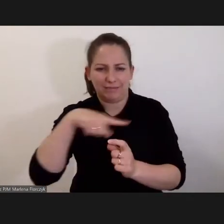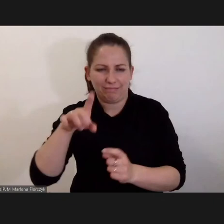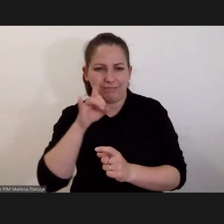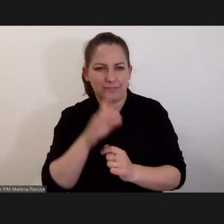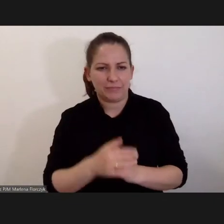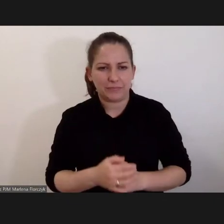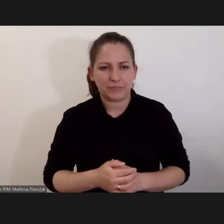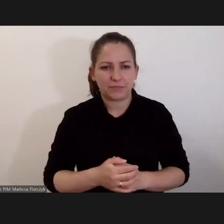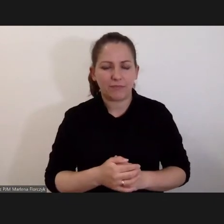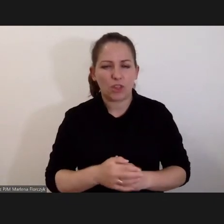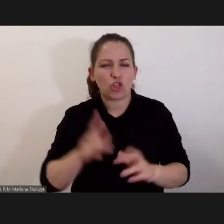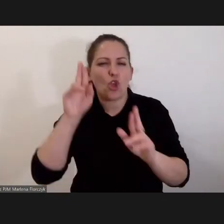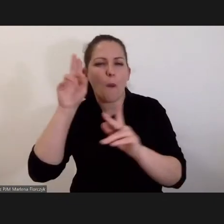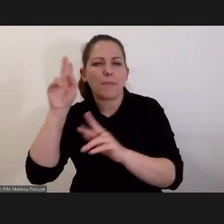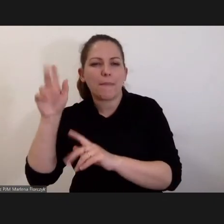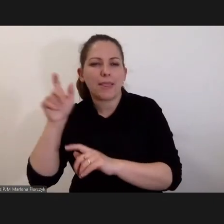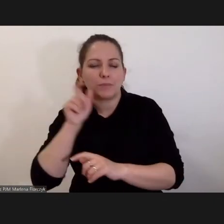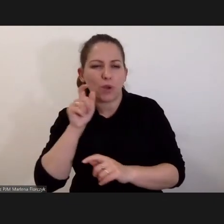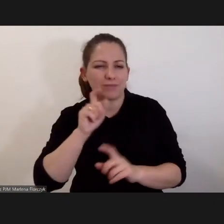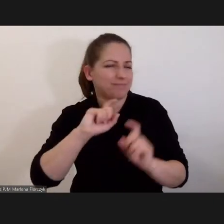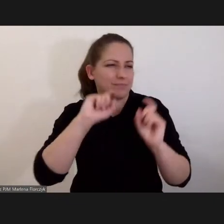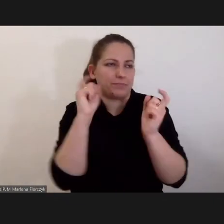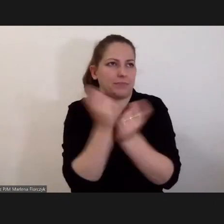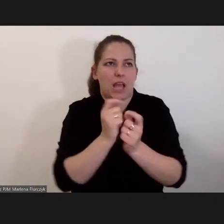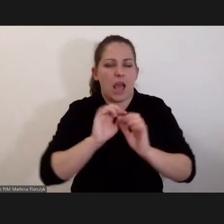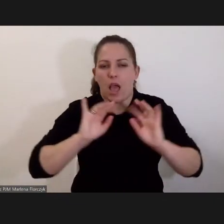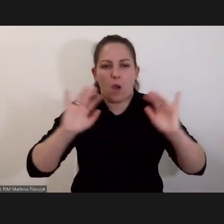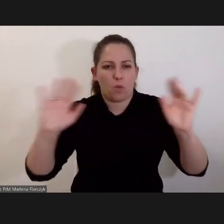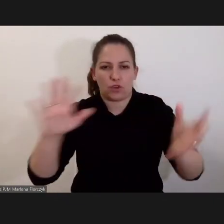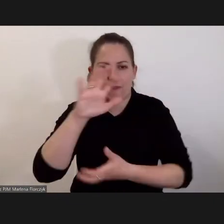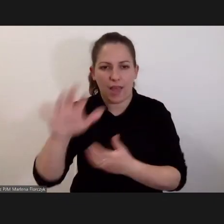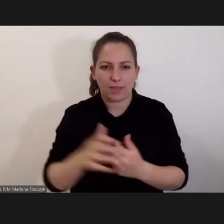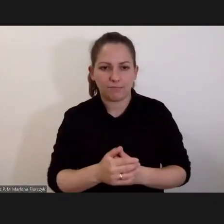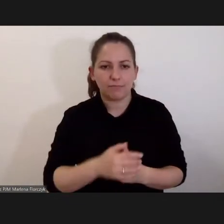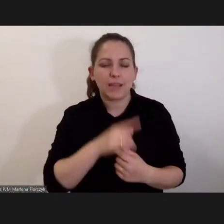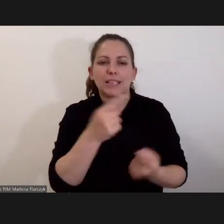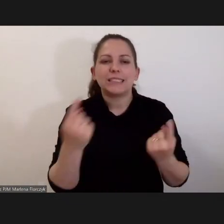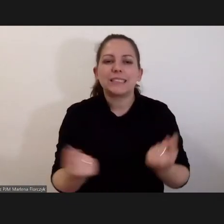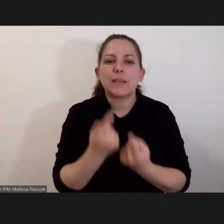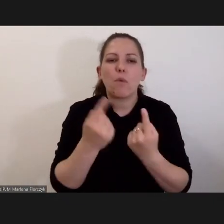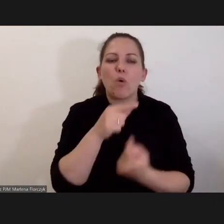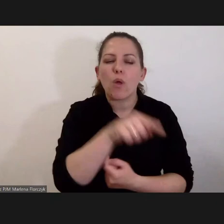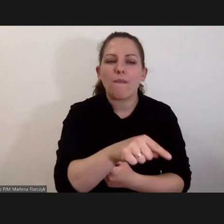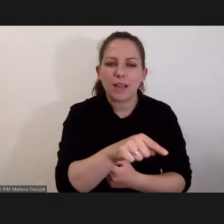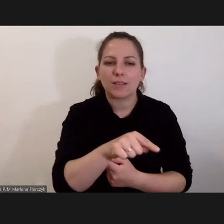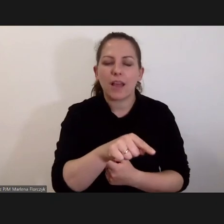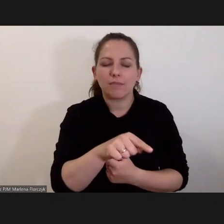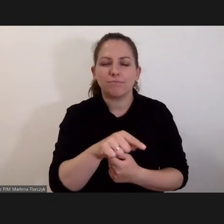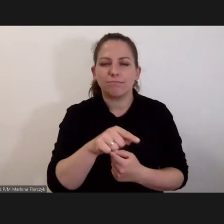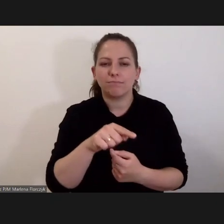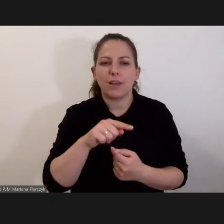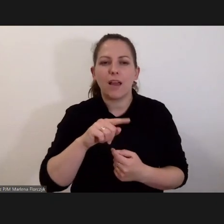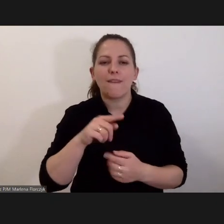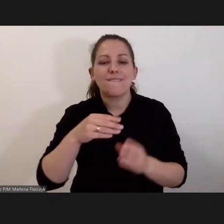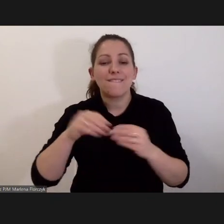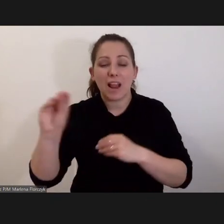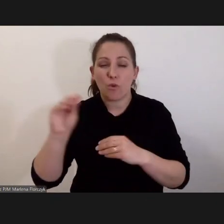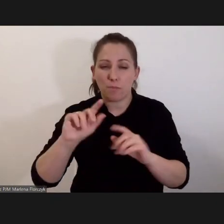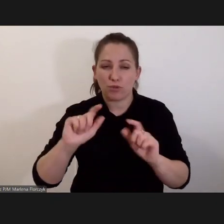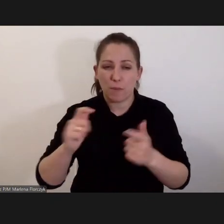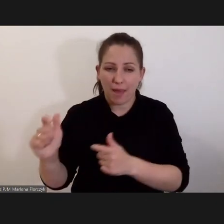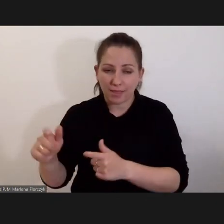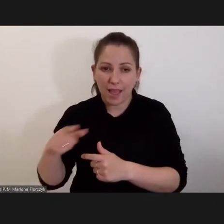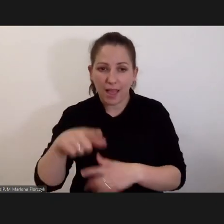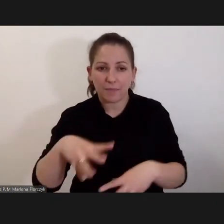domniemanych zbrodni na całym świecie. Polega na stymulowaniu państw do wykonania własnej jurysdykcji, które w wielu przypadkach czynią to